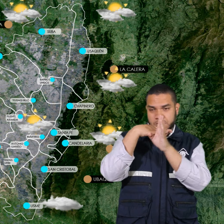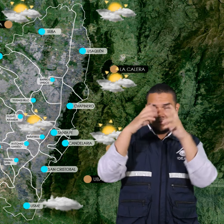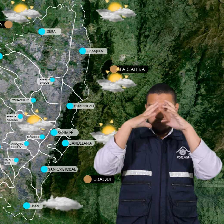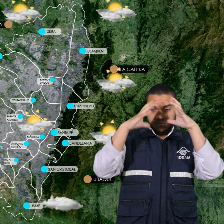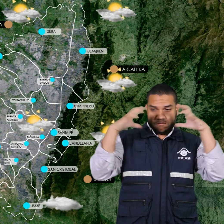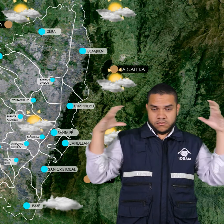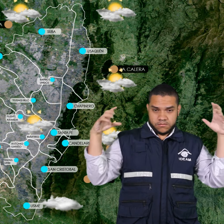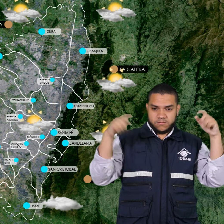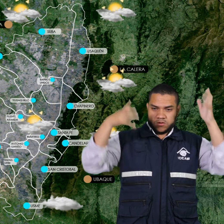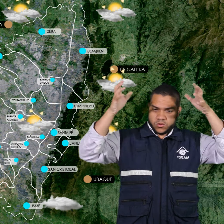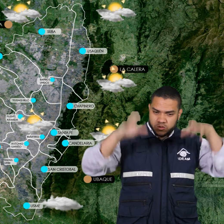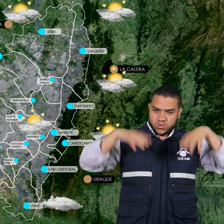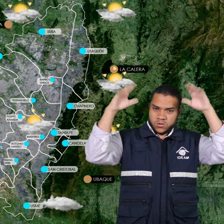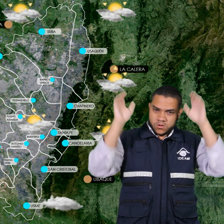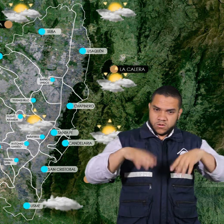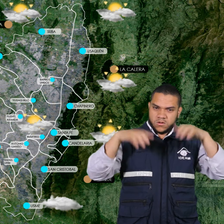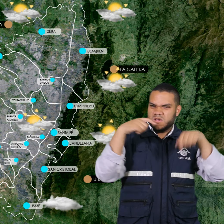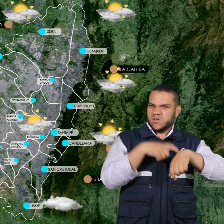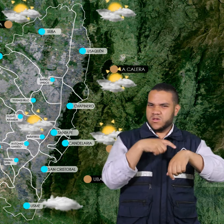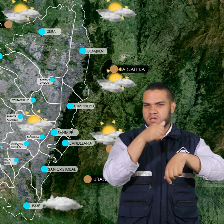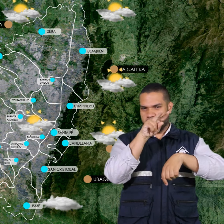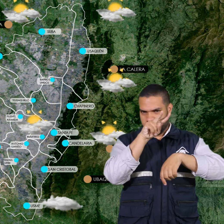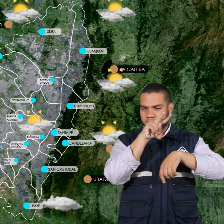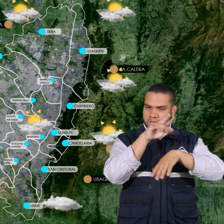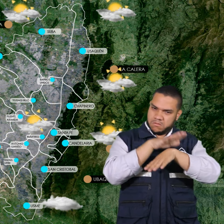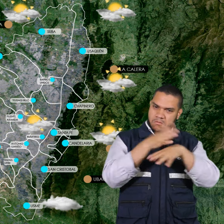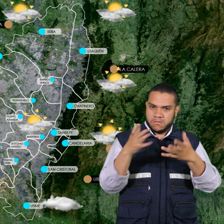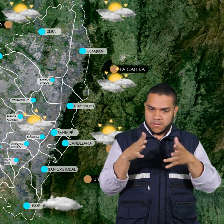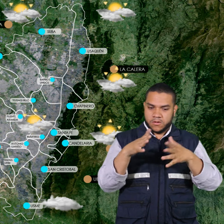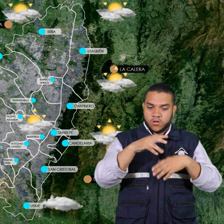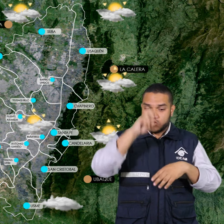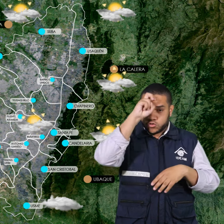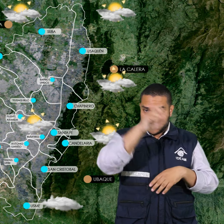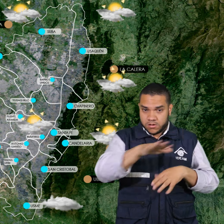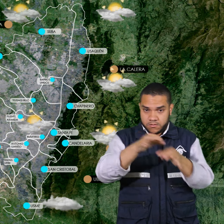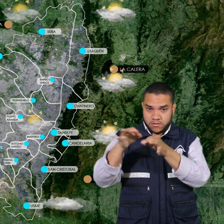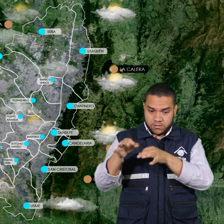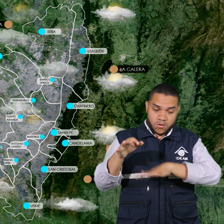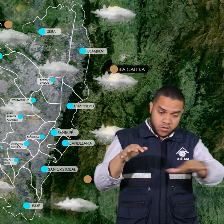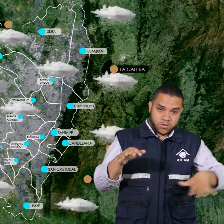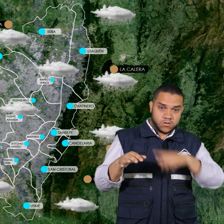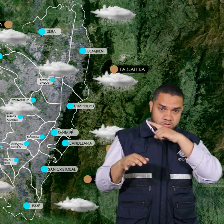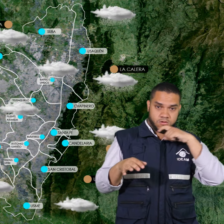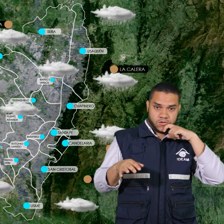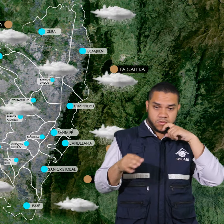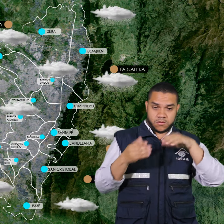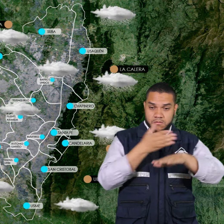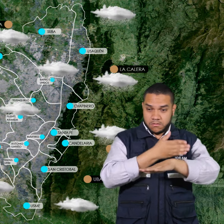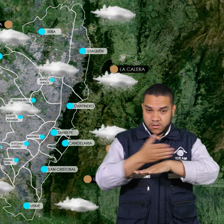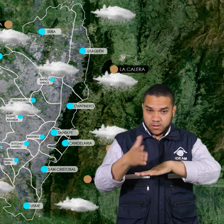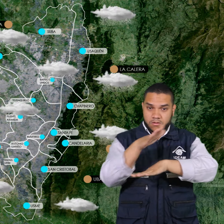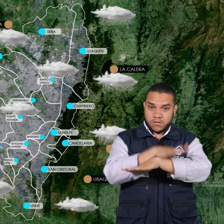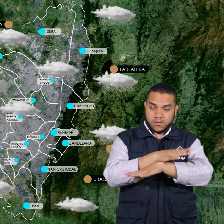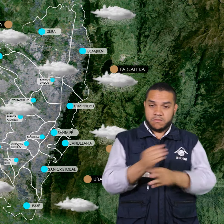nublado con prioridad de lluvias hacia el mediodía hacia el norte de la sabana el resto condiciones secas en horas de la tarde tendremos